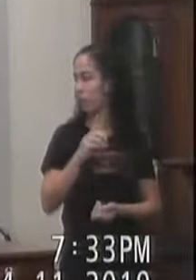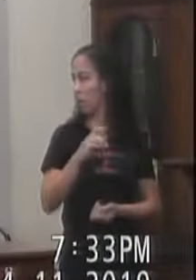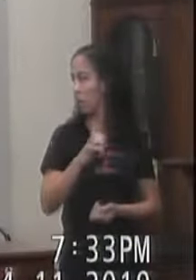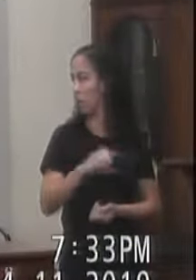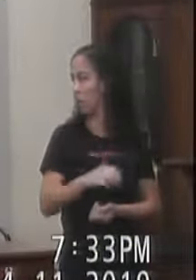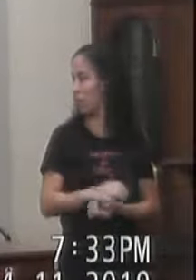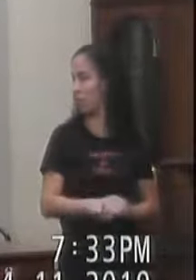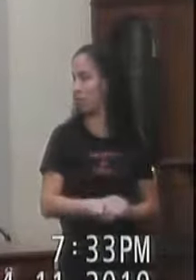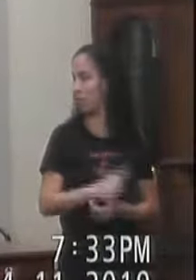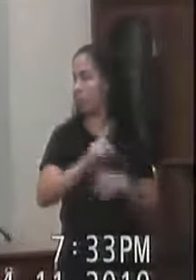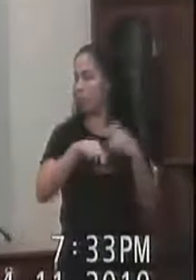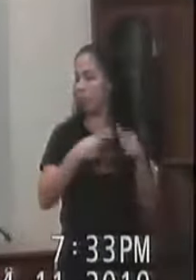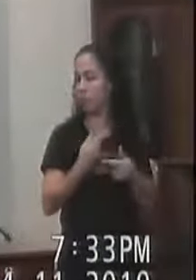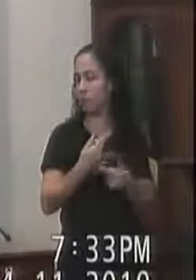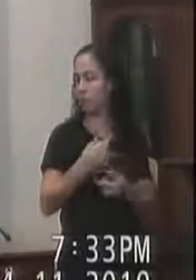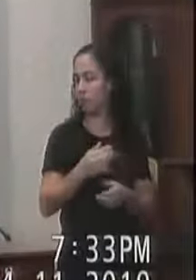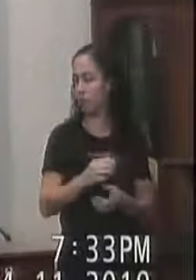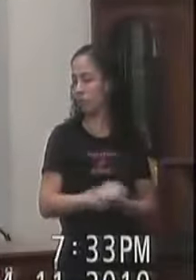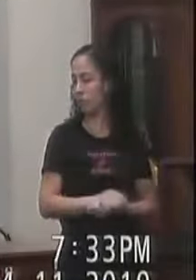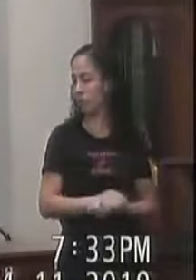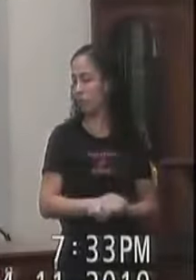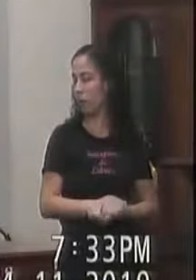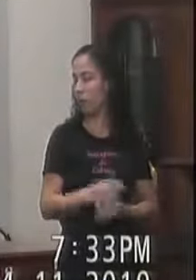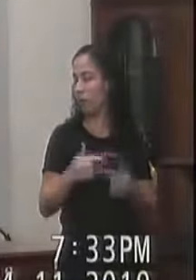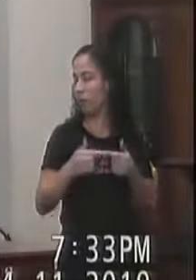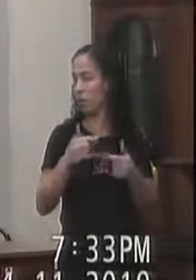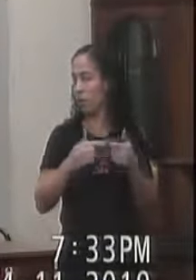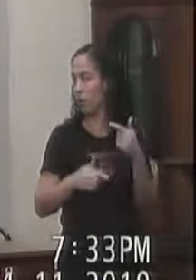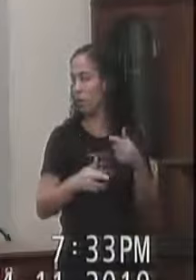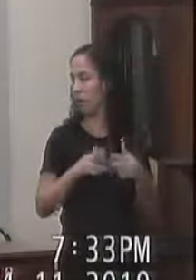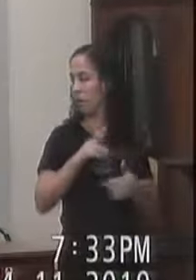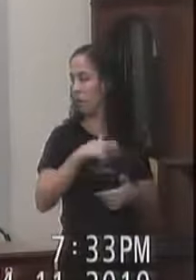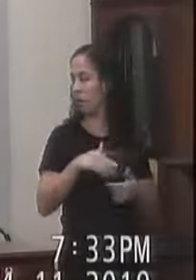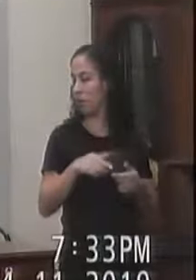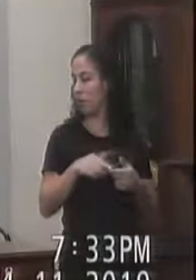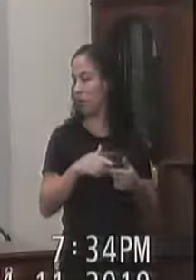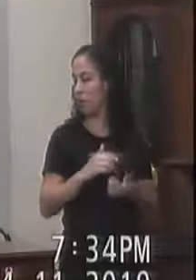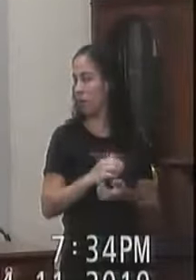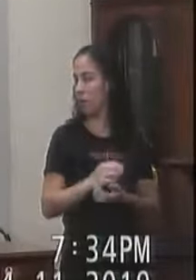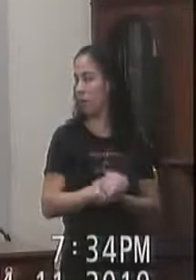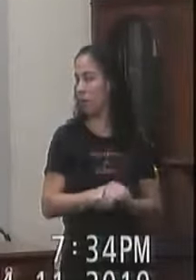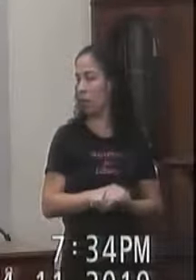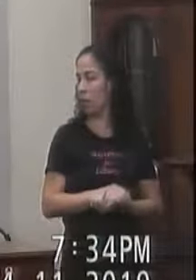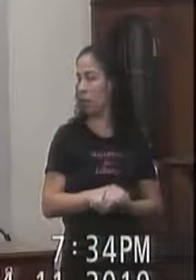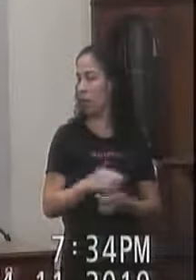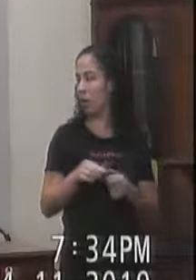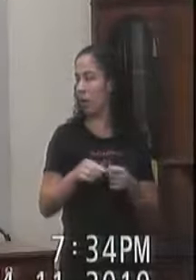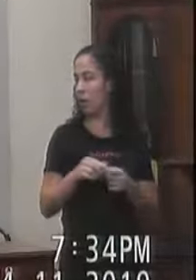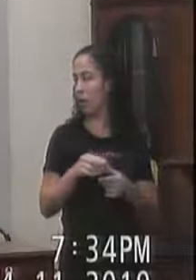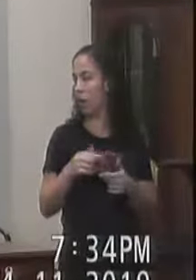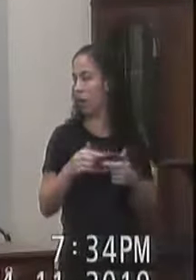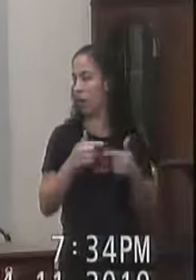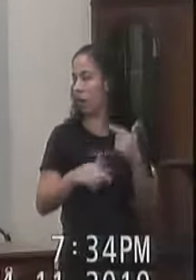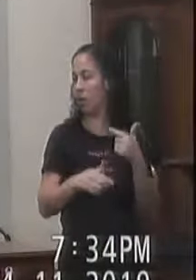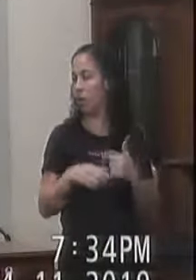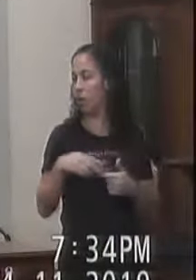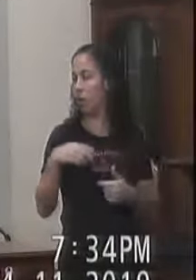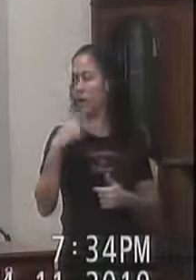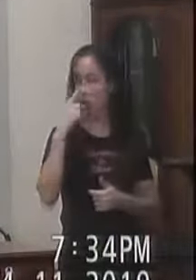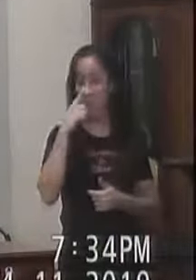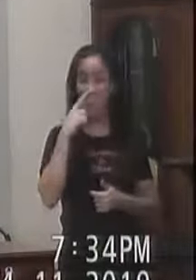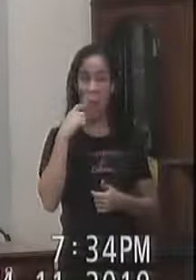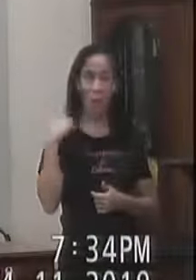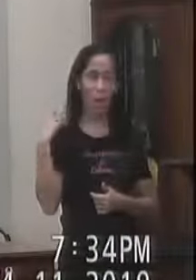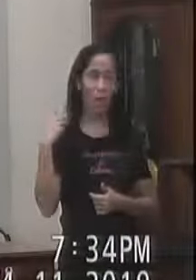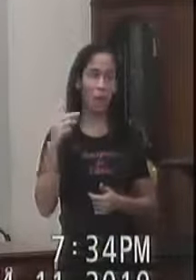dia Pois nós temos Aqui A discussão Do meu requerimento E a discussão Também Do vereador Do